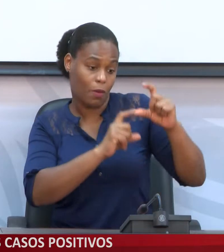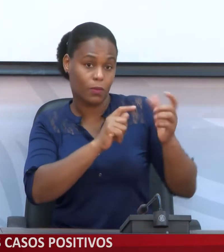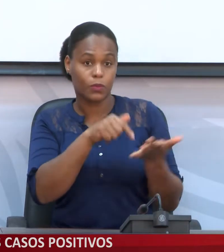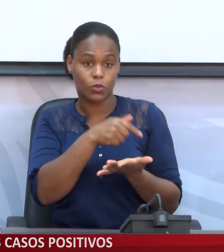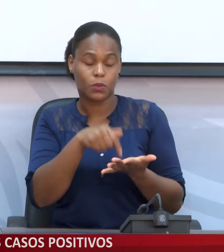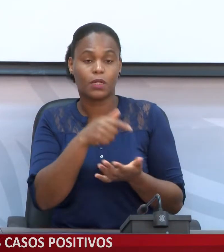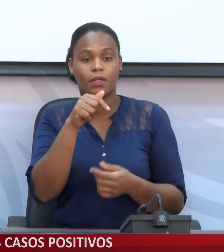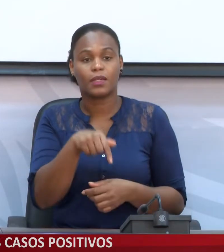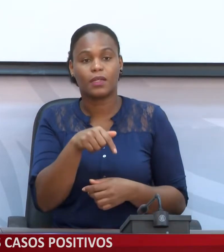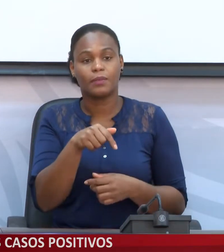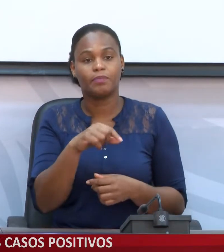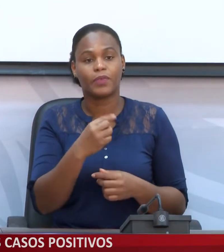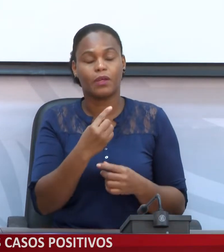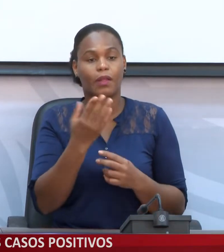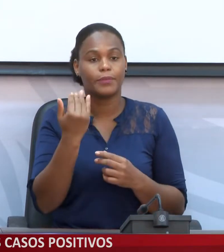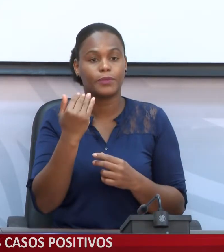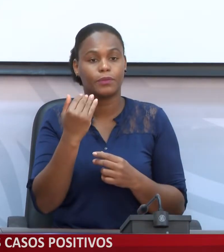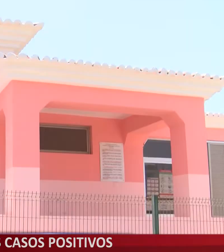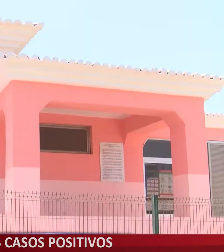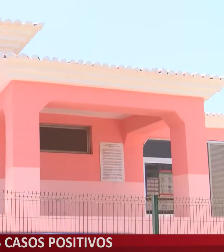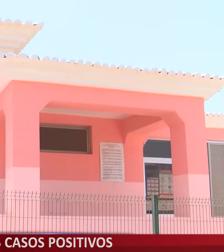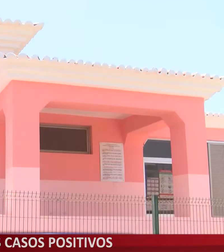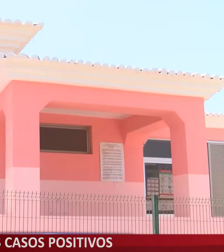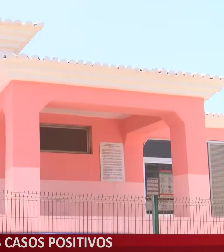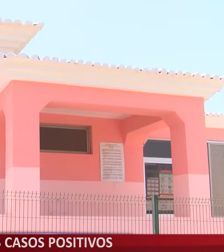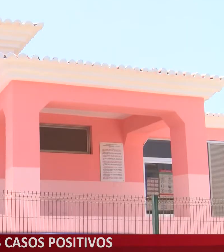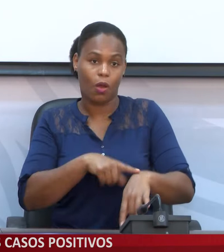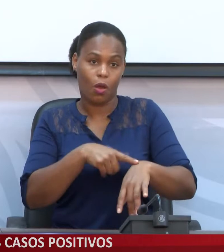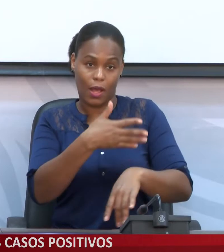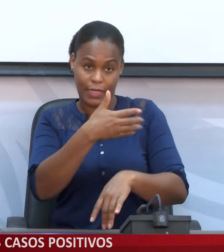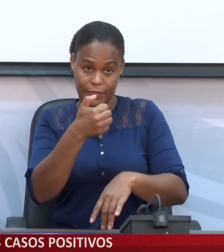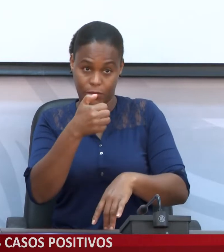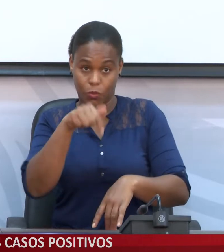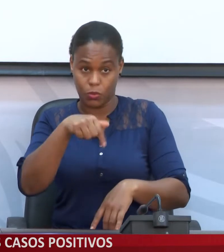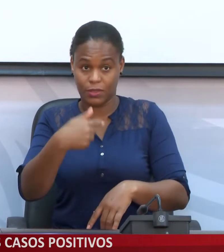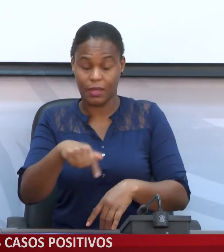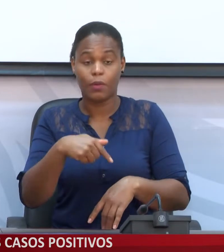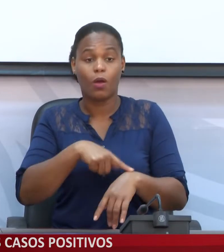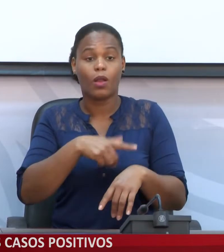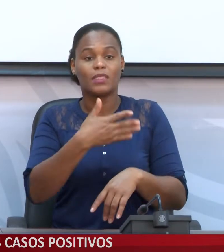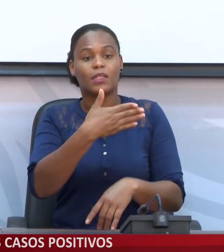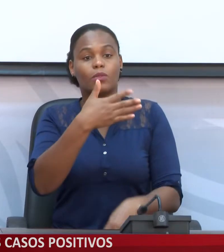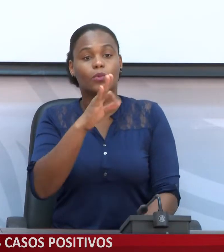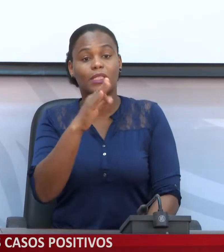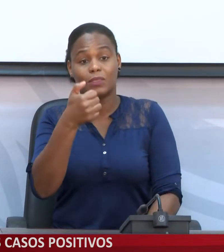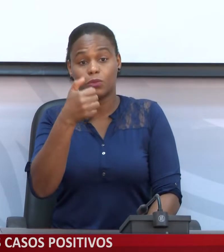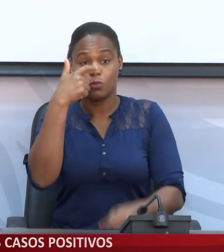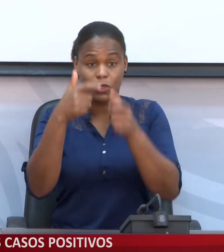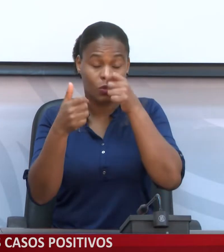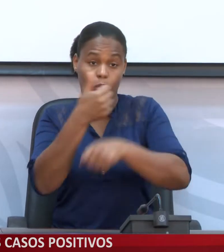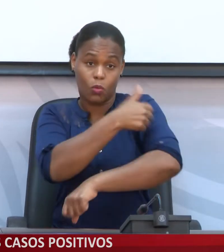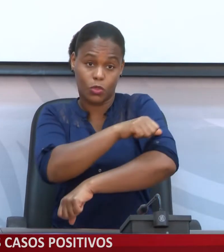decorrentes dos casos que têm aparecido aqui na praia. Quanto ao internamento, temos 145 pessoas internadas